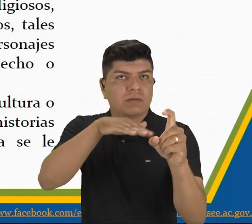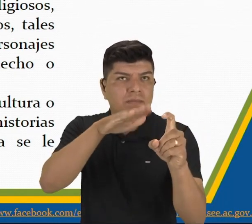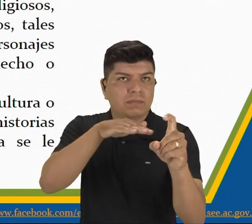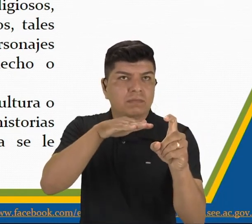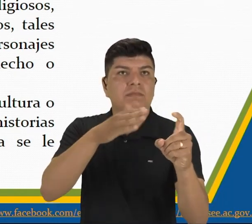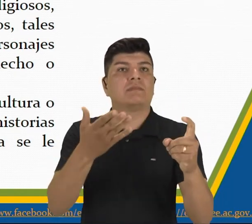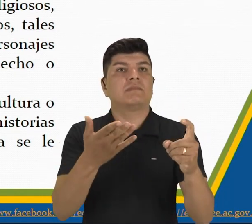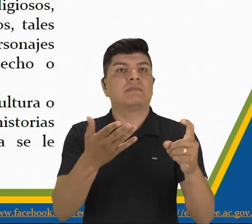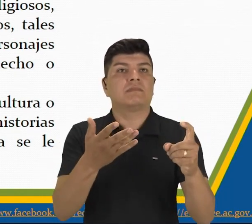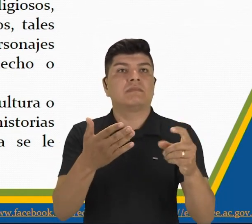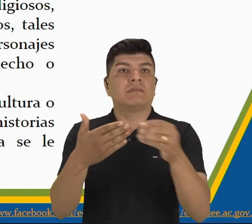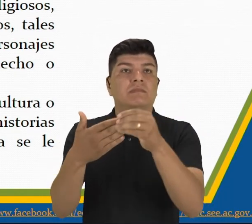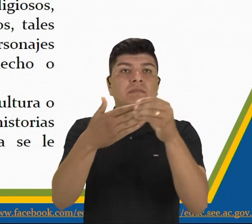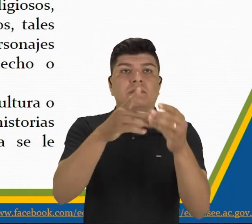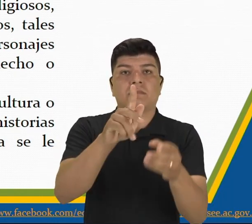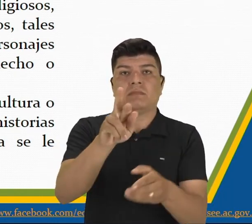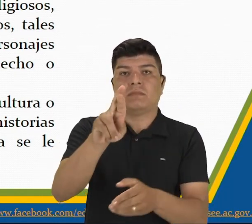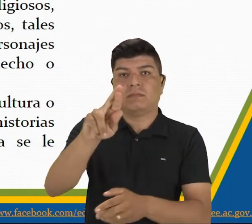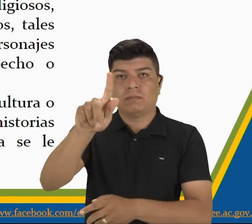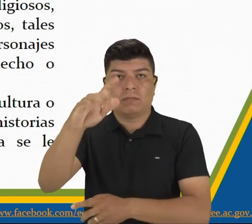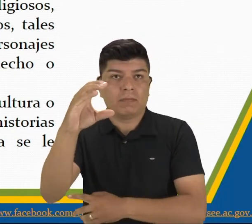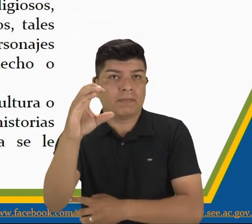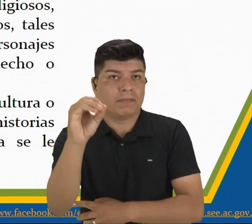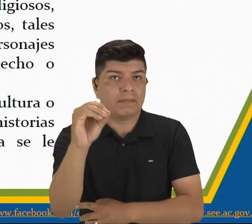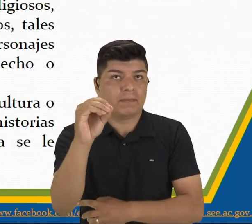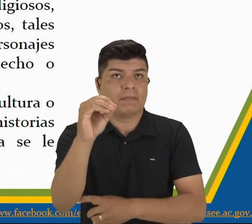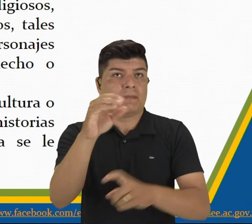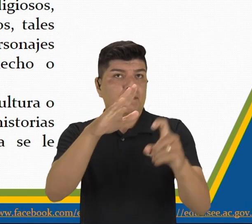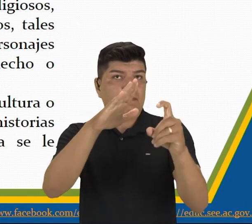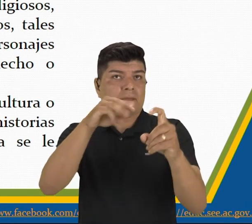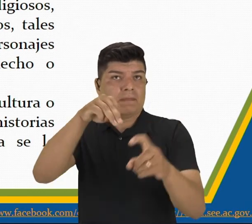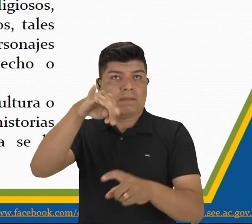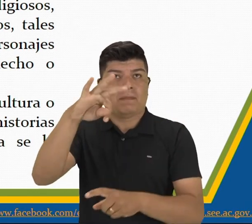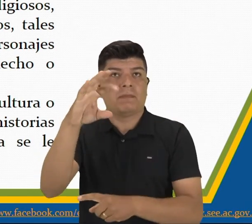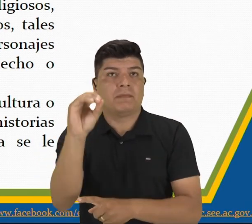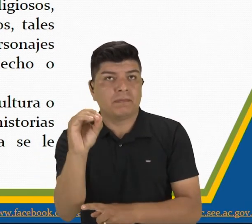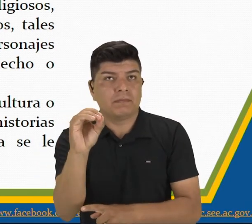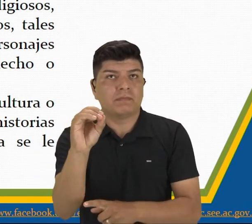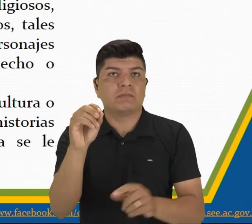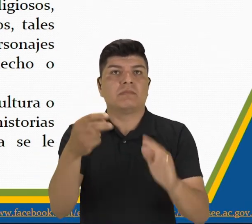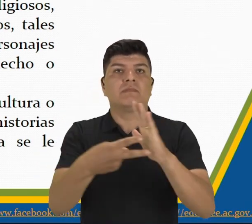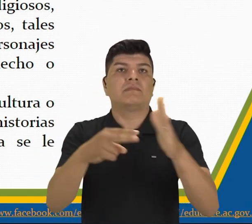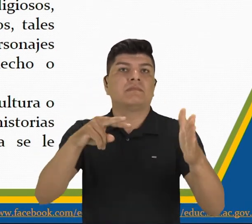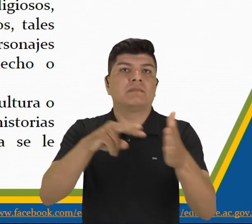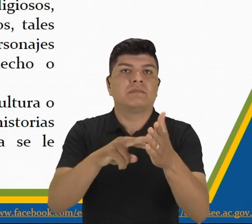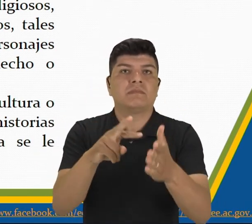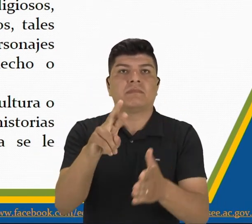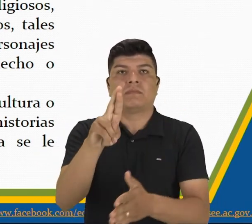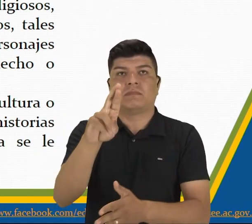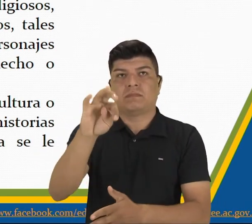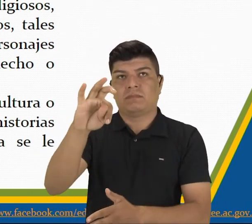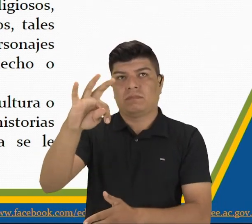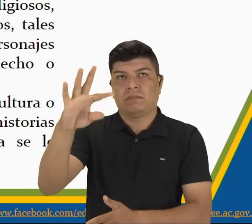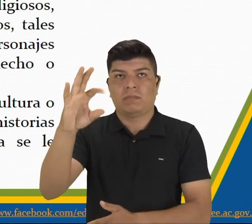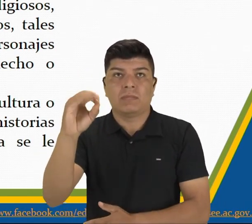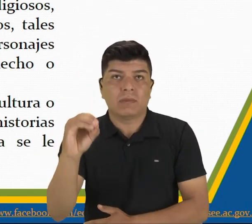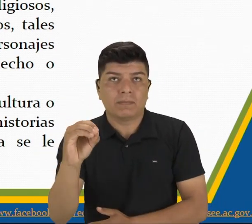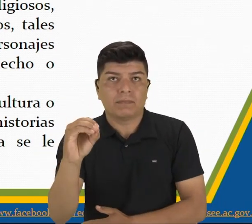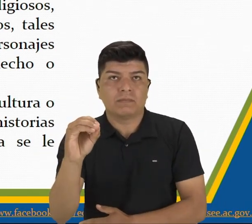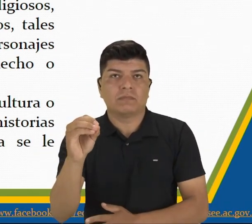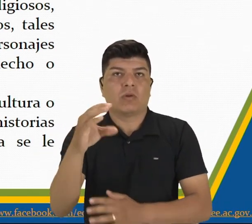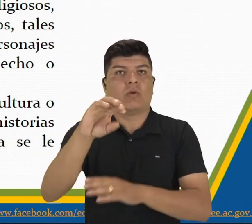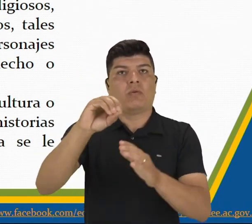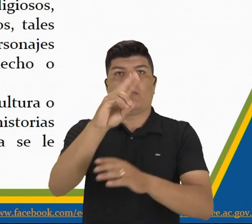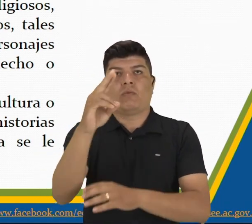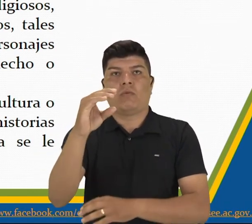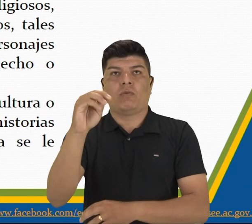mito viene del griego, mitos, que significa relato o cuento, es un